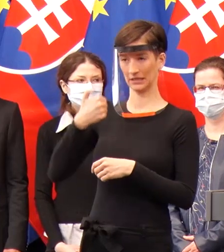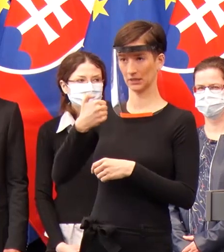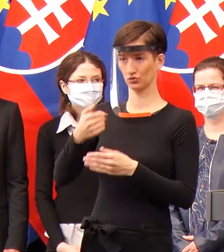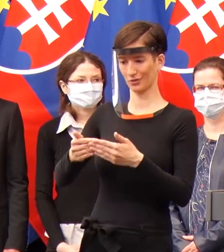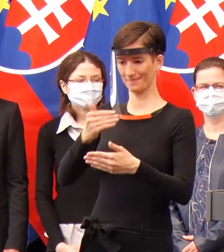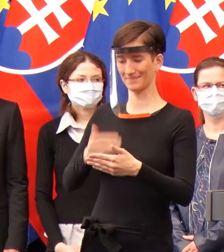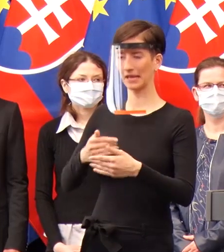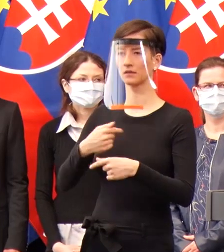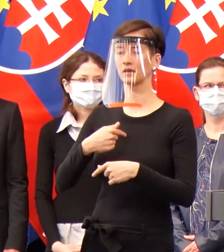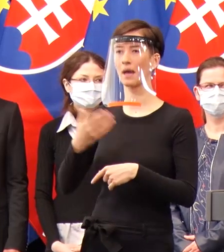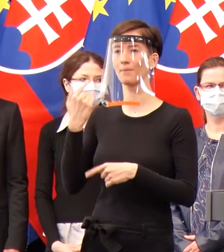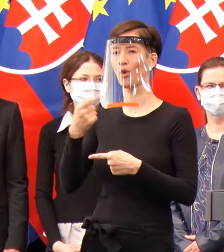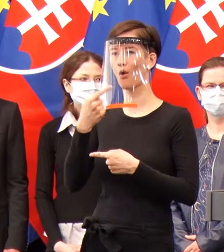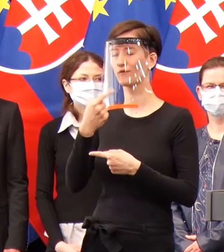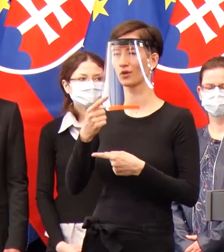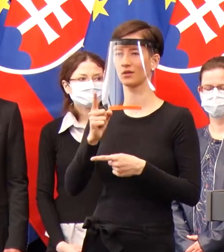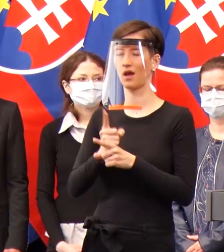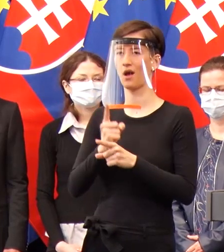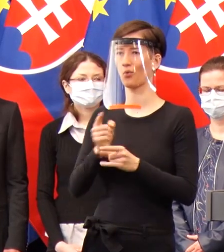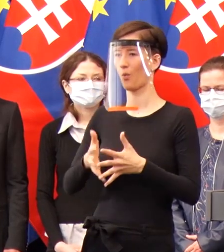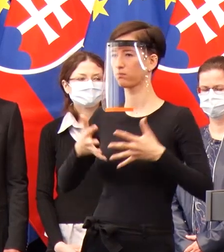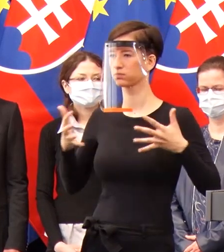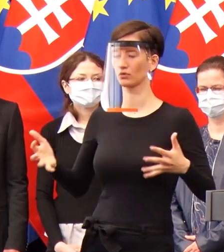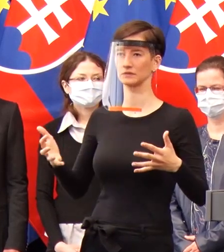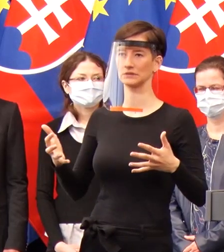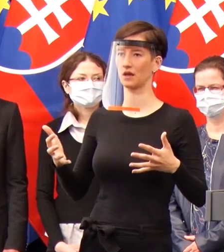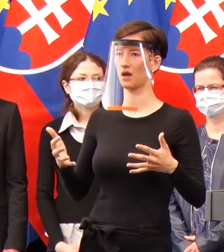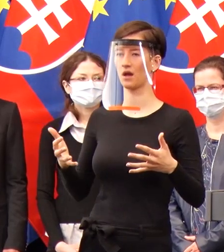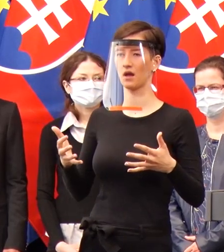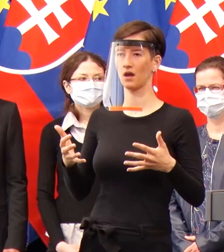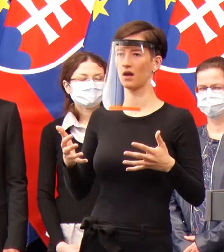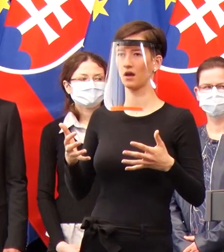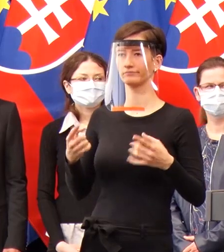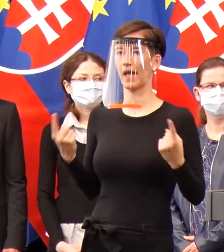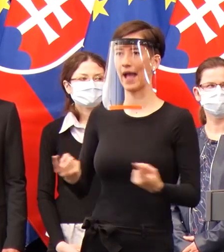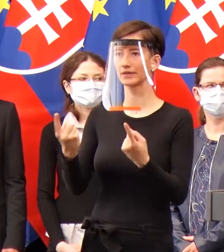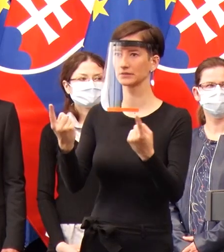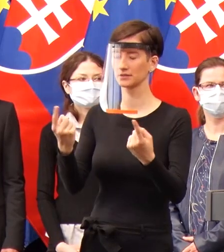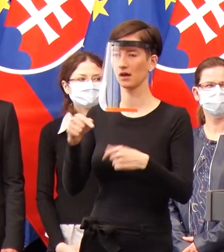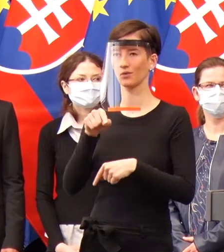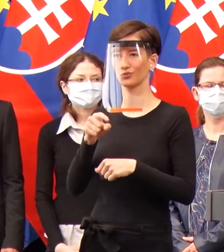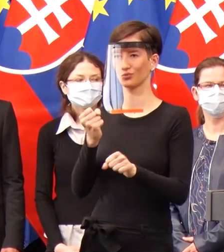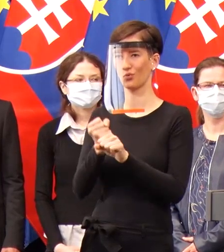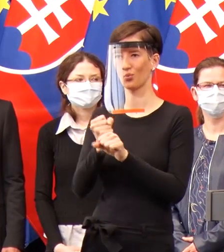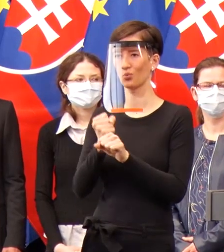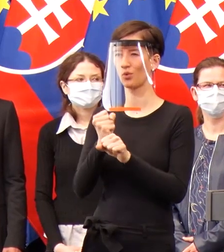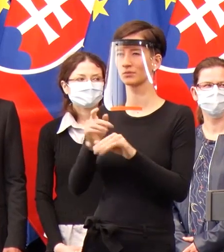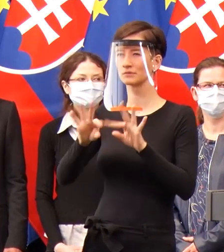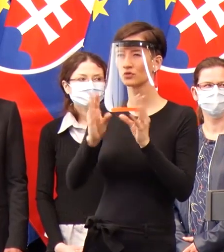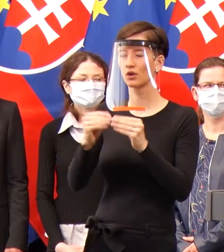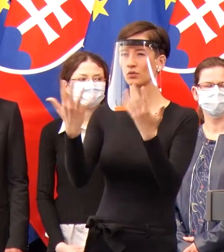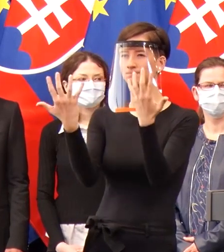to je mamutia logistická operácia. Podľa vyjadrenia oveľa skúsenejších ľudí, takéto niečo sa v